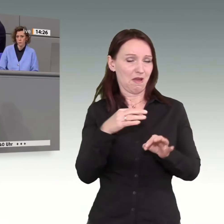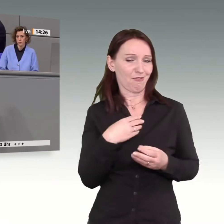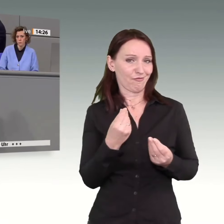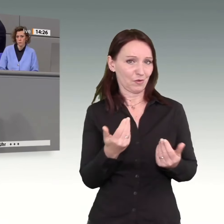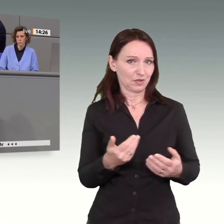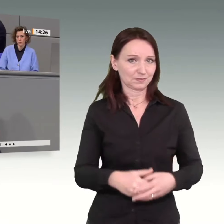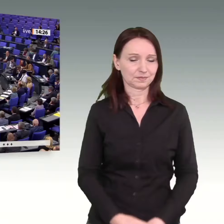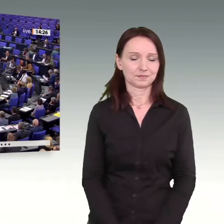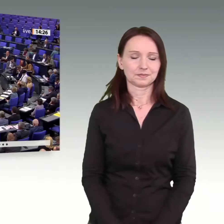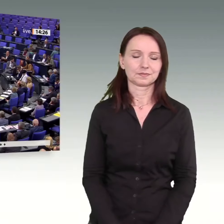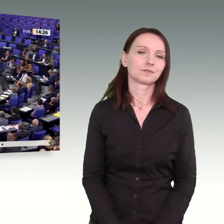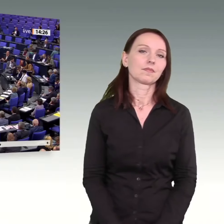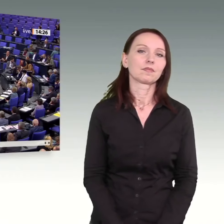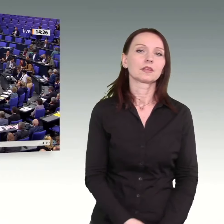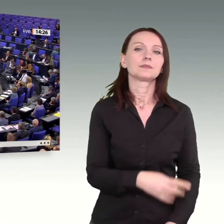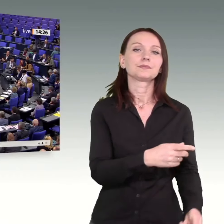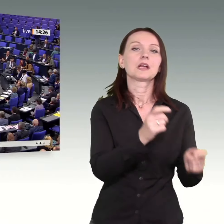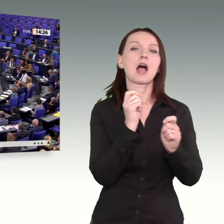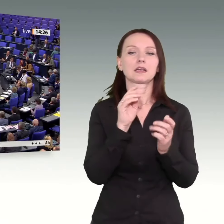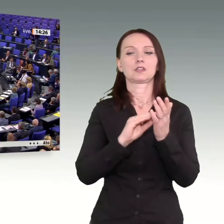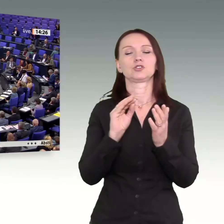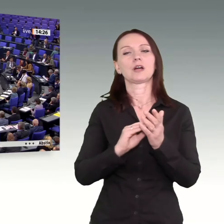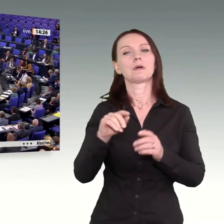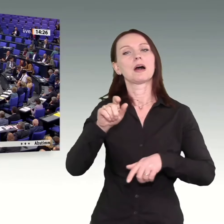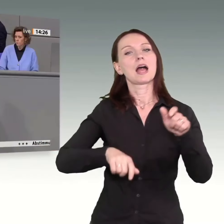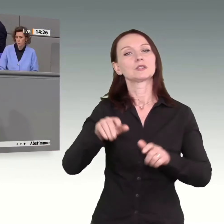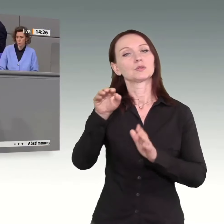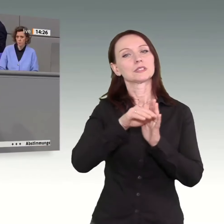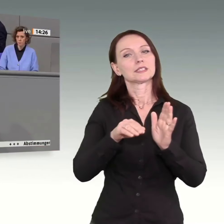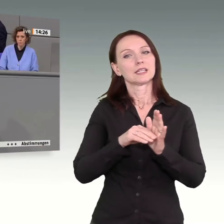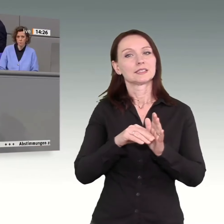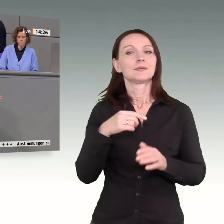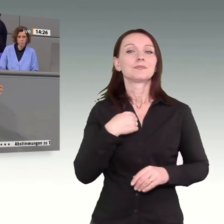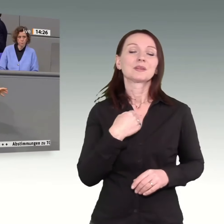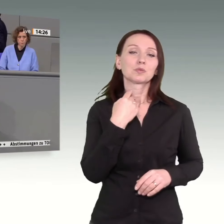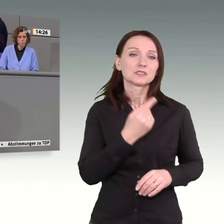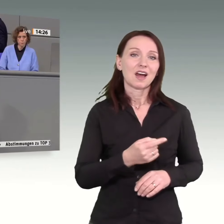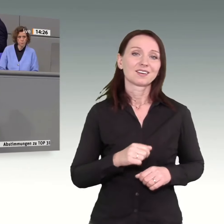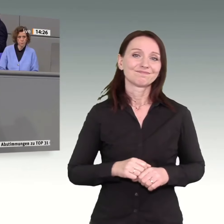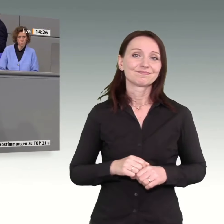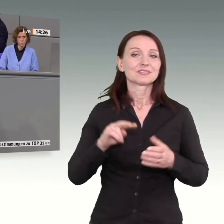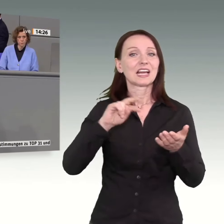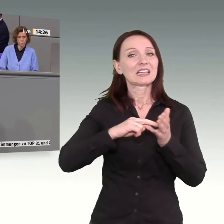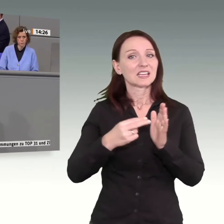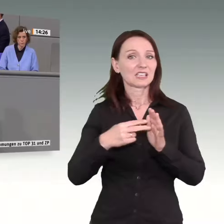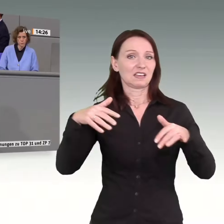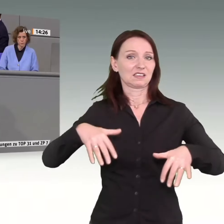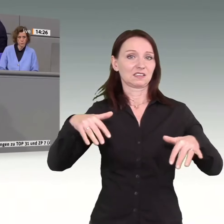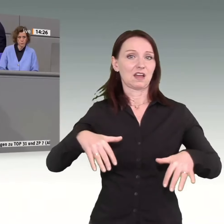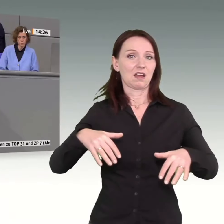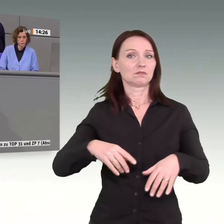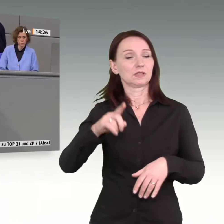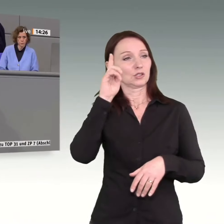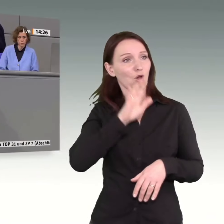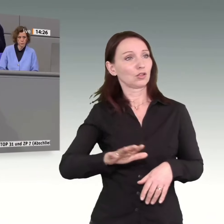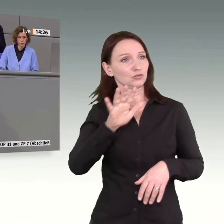In Ihrem Antrag schreiben Sie vom Heizungsgesetz, und da ist doch zu sagen, die Technik ist da, dass Leute in Deutschland